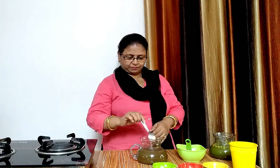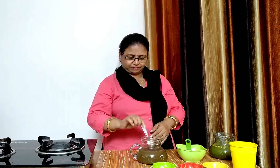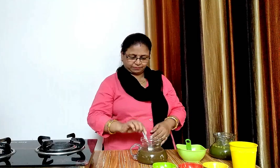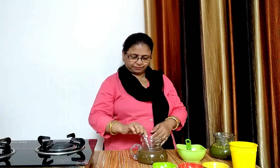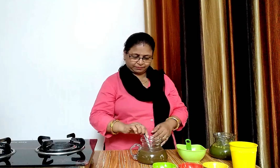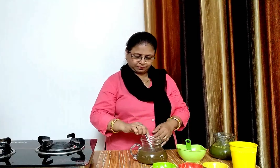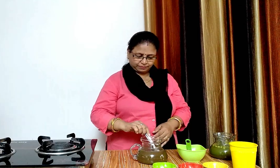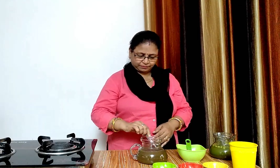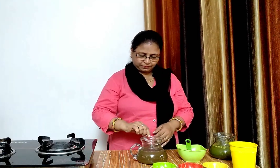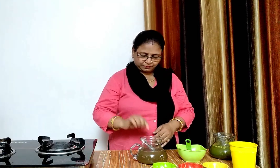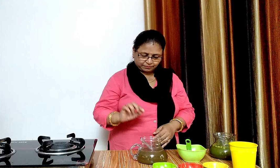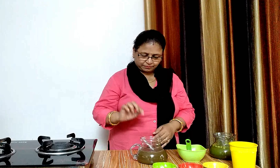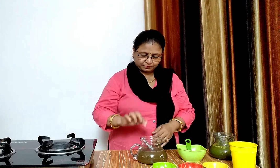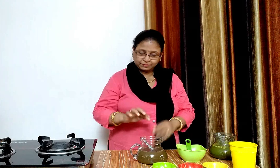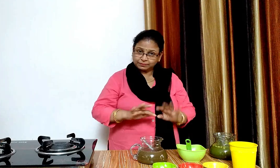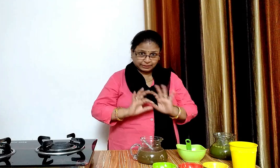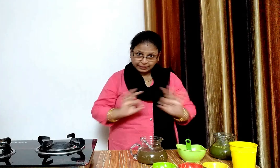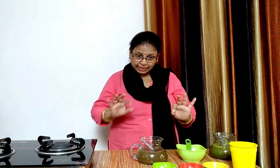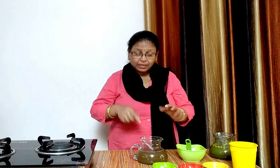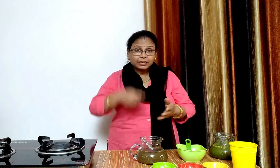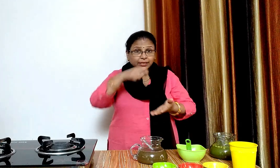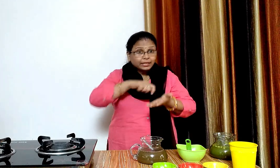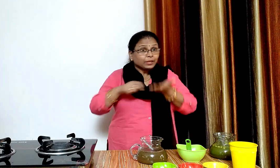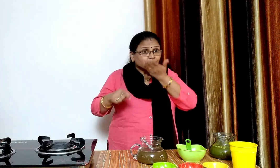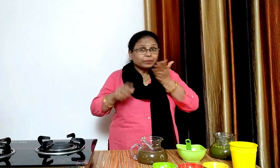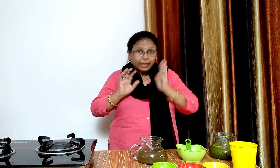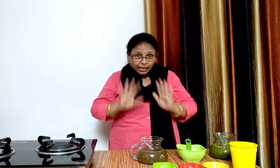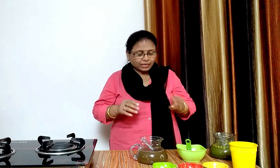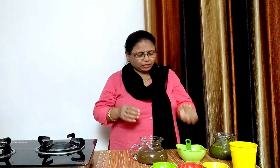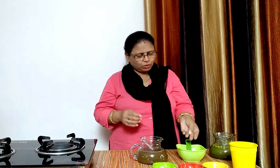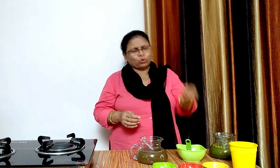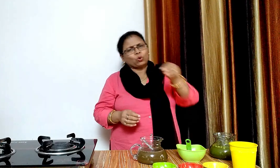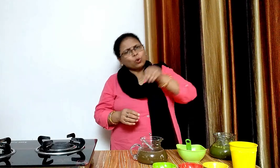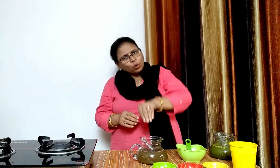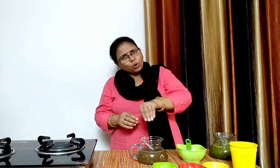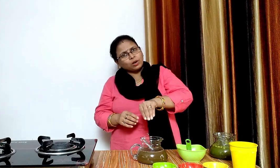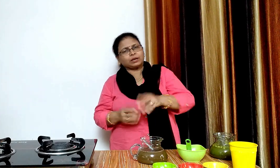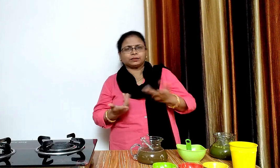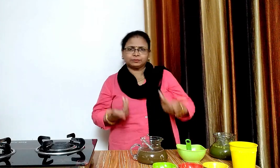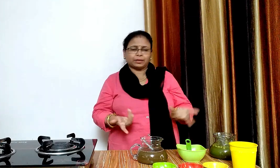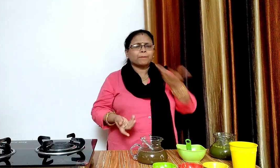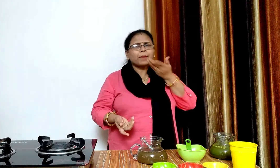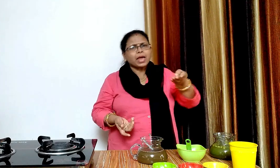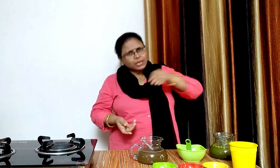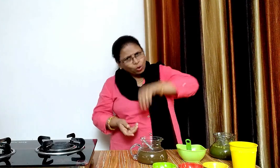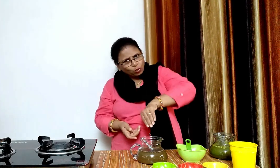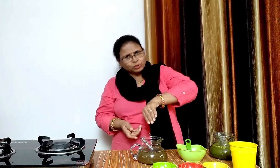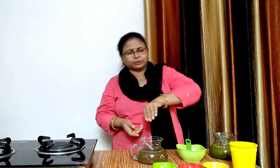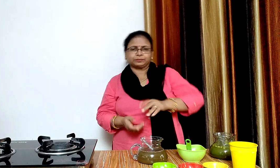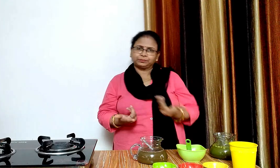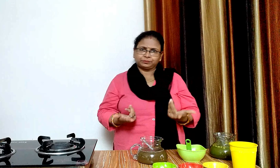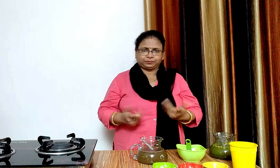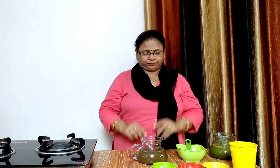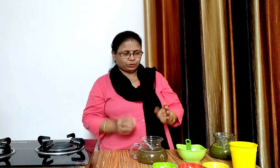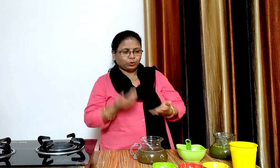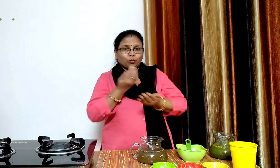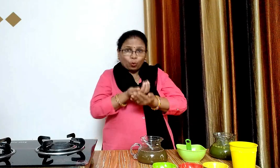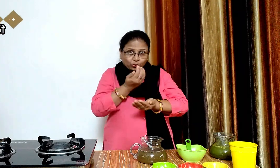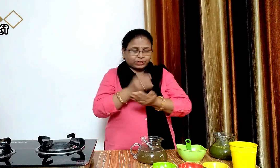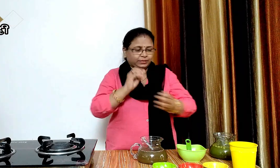आप इसको थोड़ा सा टेस्ट करके अपने टेस्ट के अकॉर्डिंग इसमें इमली की चटनी या पानी को एड़ करकर इसका टेस्ट बैलेंस कर सकती है अब इसमें